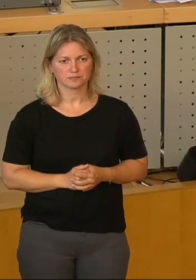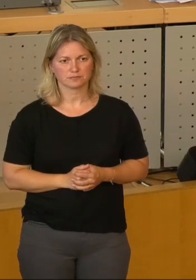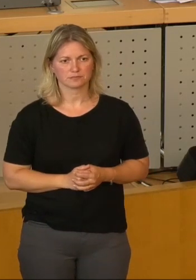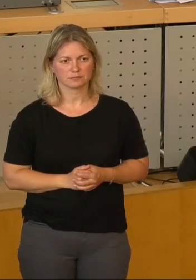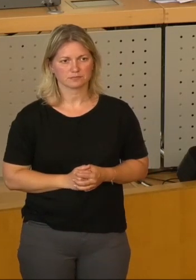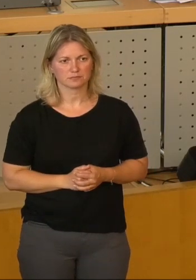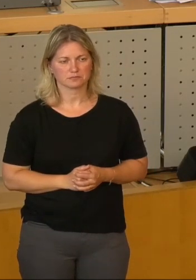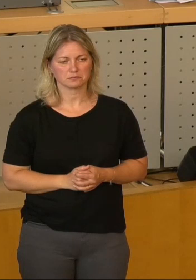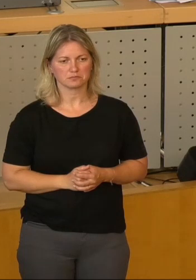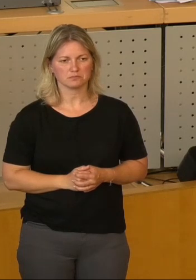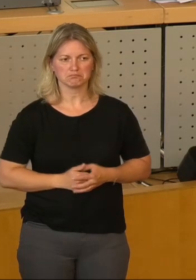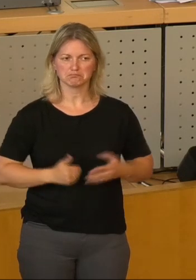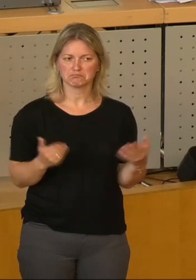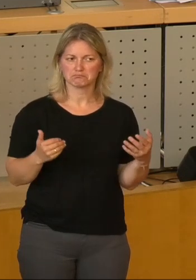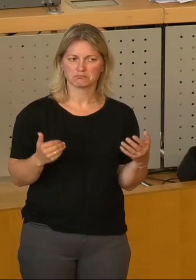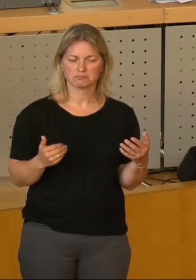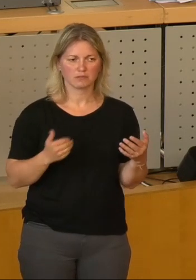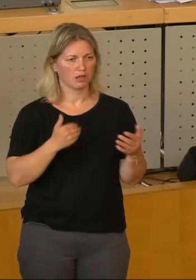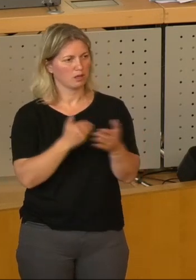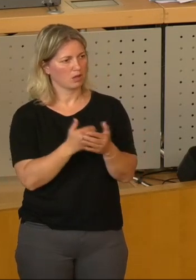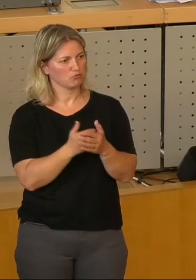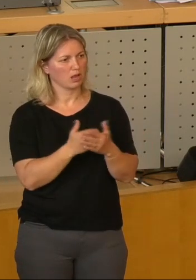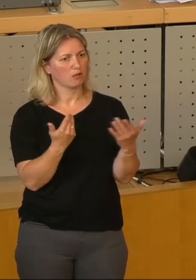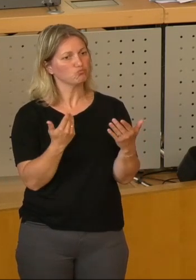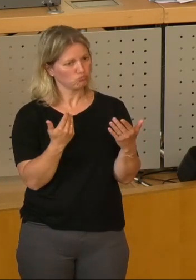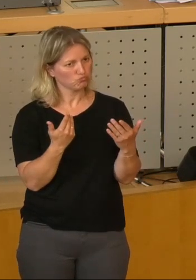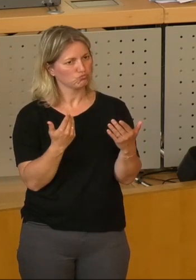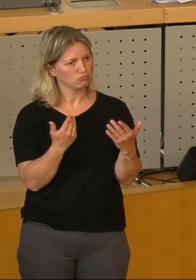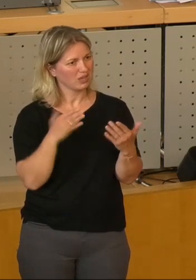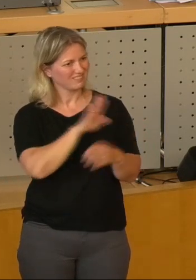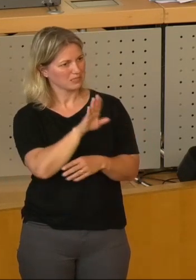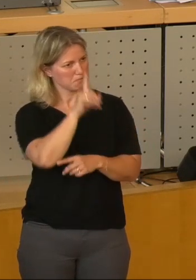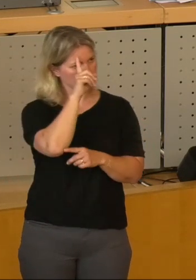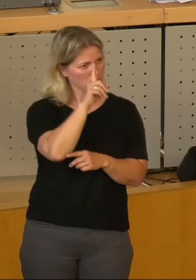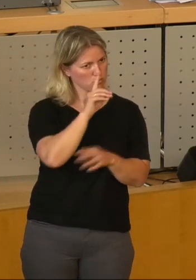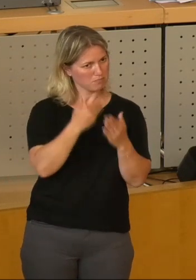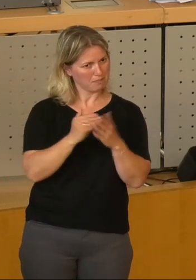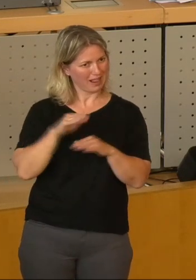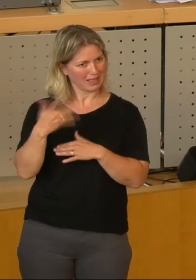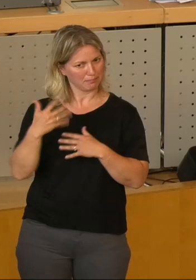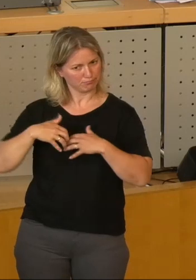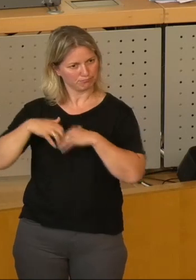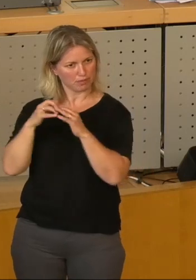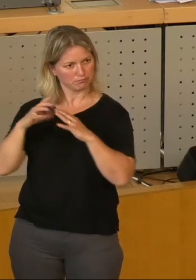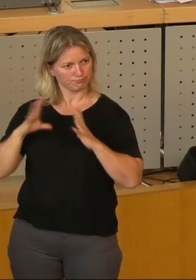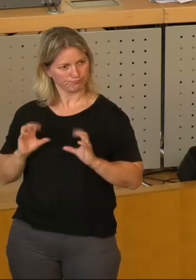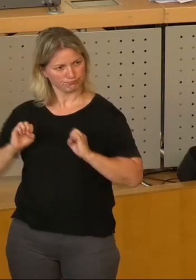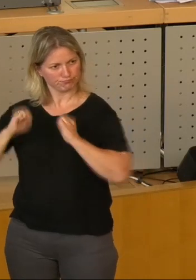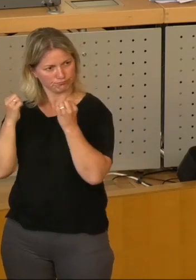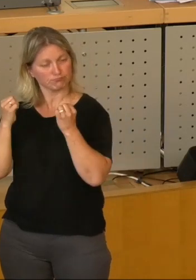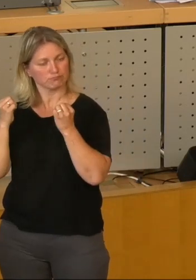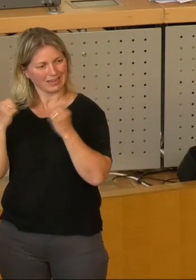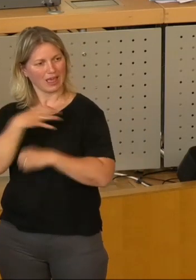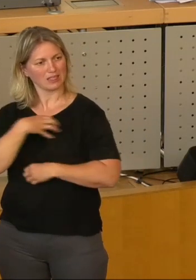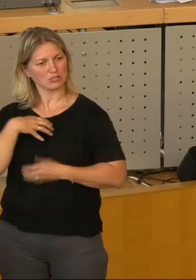Wie würde sich der Stadtrat gegenüber einer Initiative positionieren, die sich für die Wiedererrichtung des Wettin-Obelisken vor dem Dresden